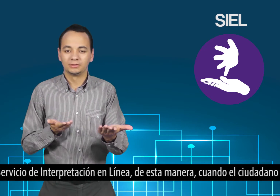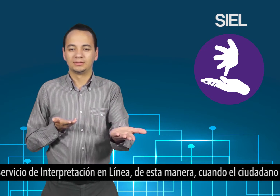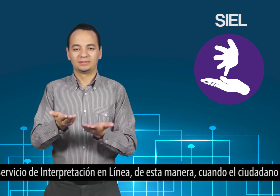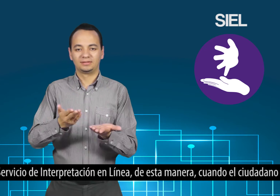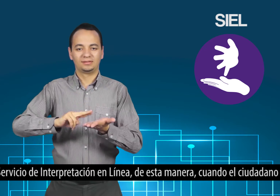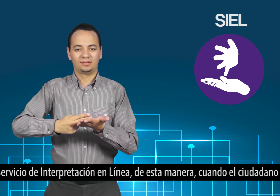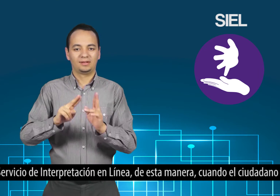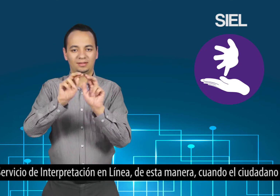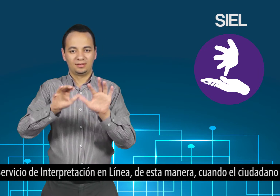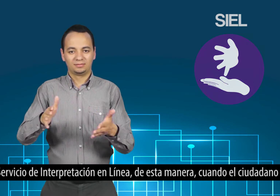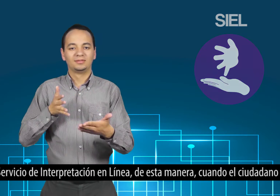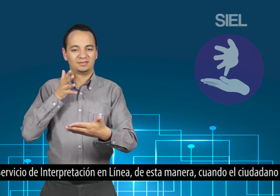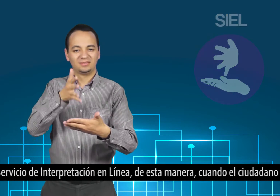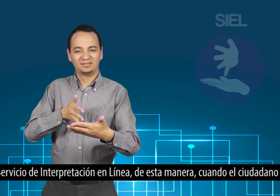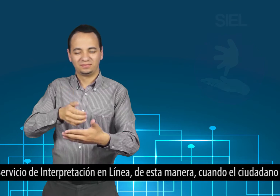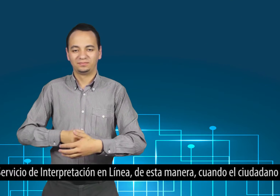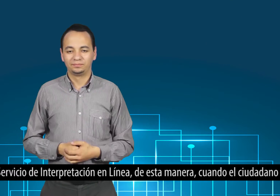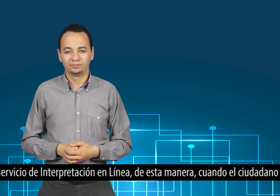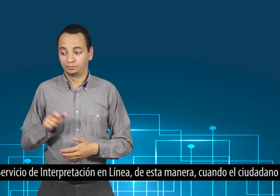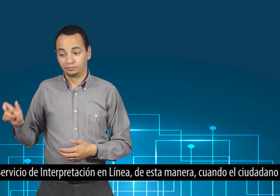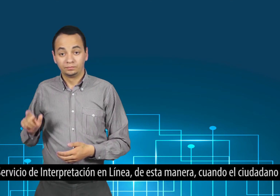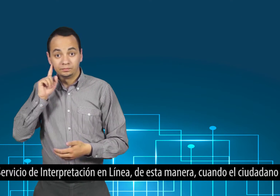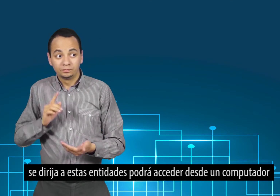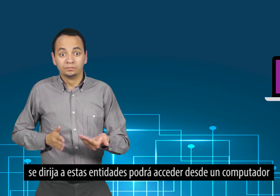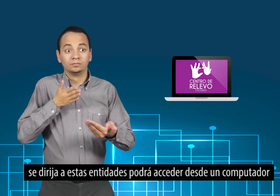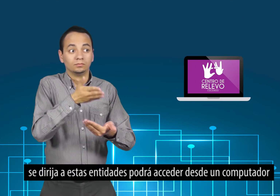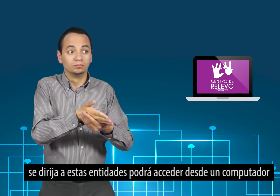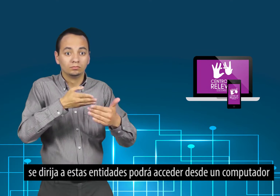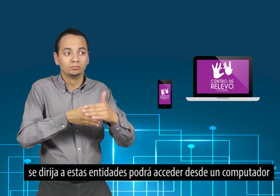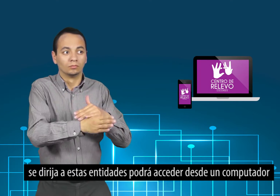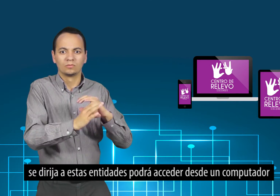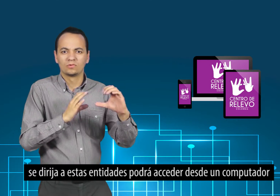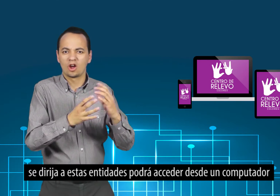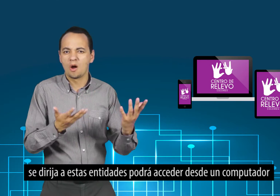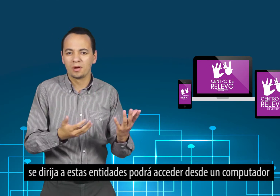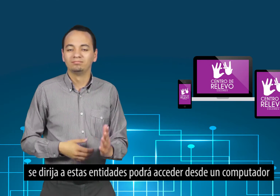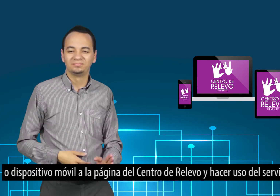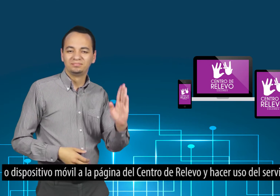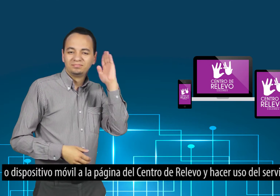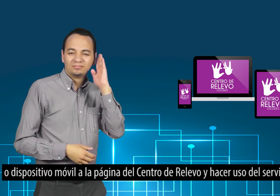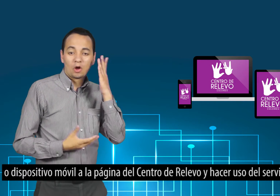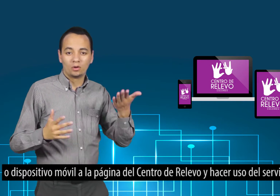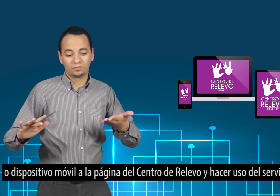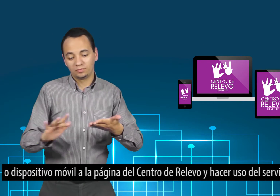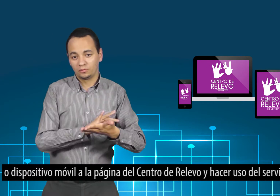Servicio de interpretación en línea. De esta manera, cuando el ciudadano sordo se dirija a estas entidades, podrá acceder desde un computador o un